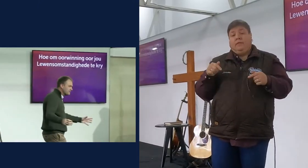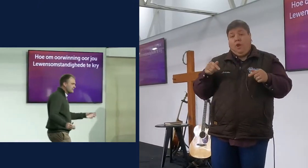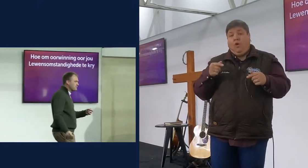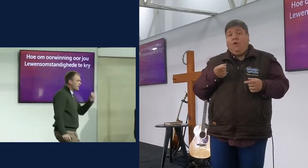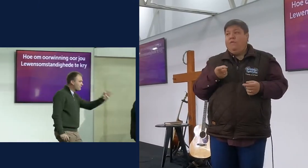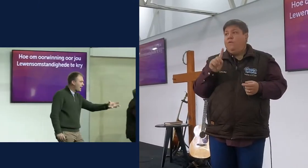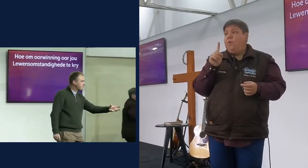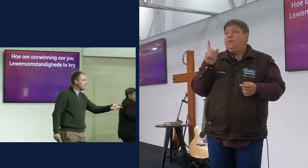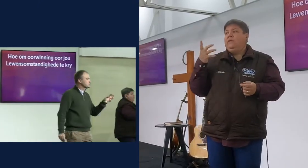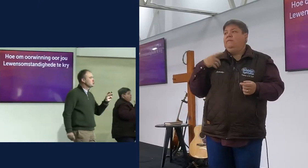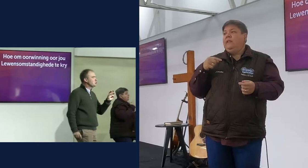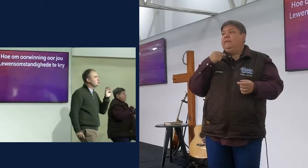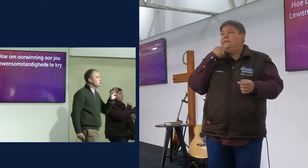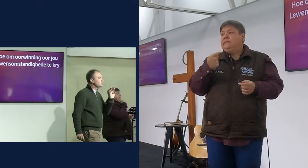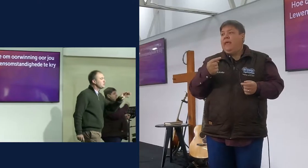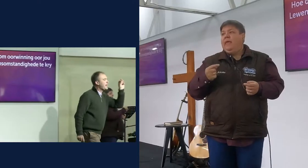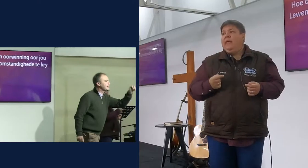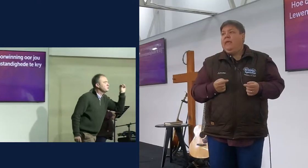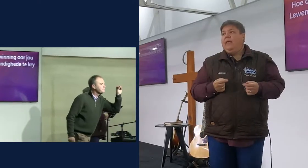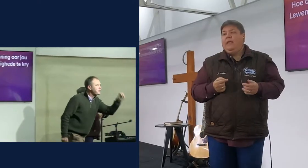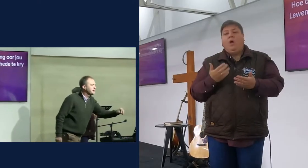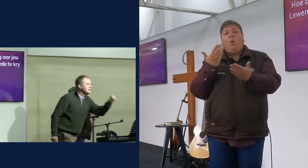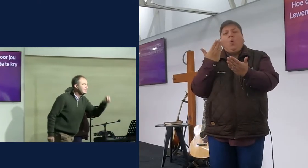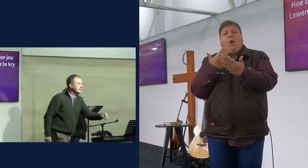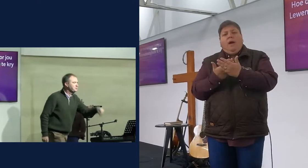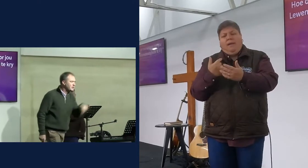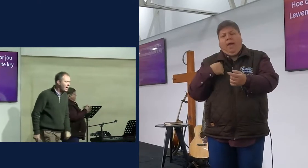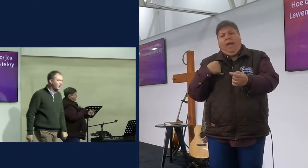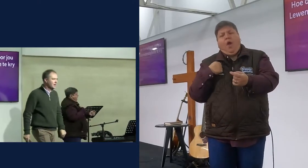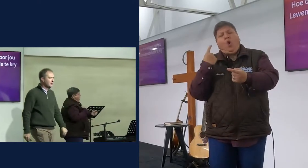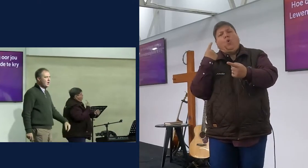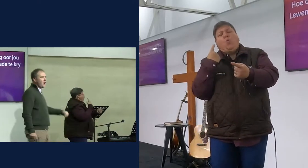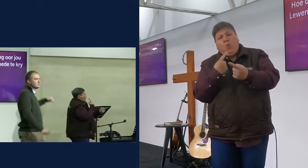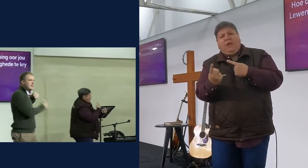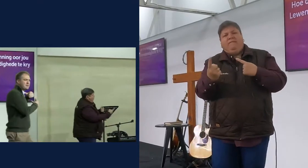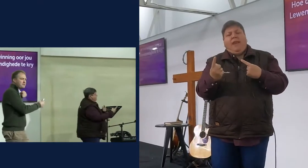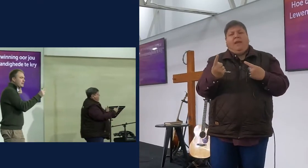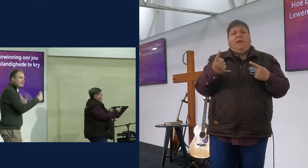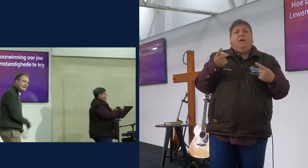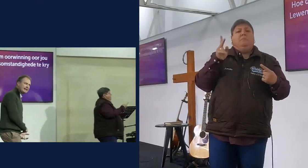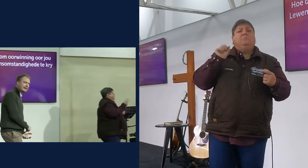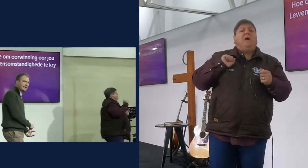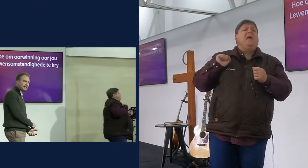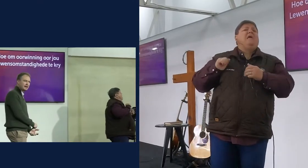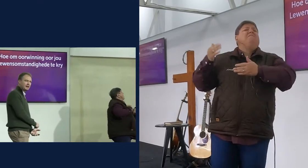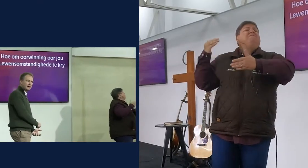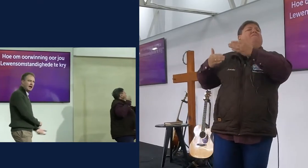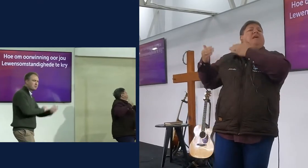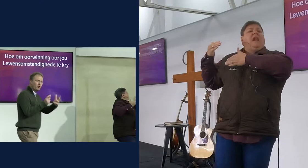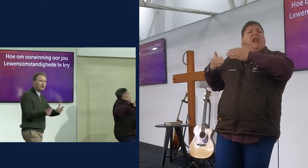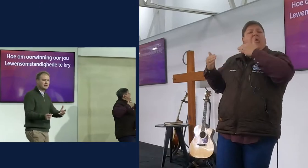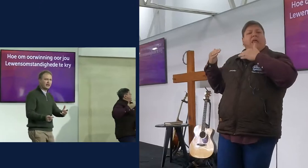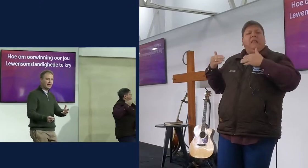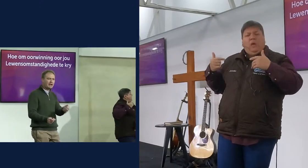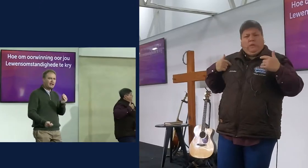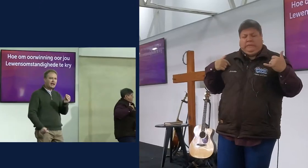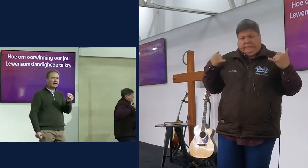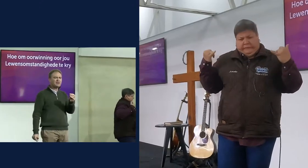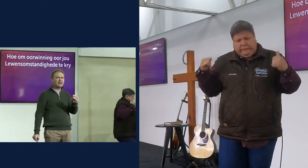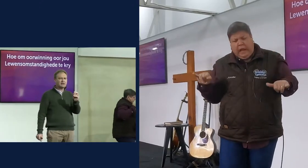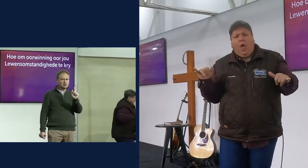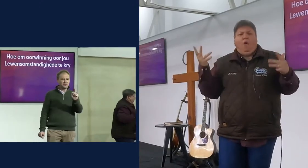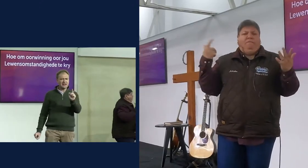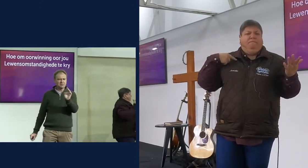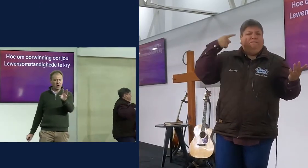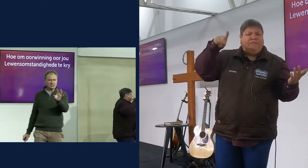oorkoepelend, wat ek by jou wil uitbring, is, hoe kan ek in oorwinning lewe vandag, al sê my verlede, ek behoort nie, en